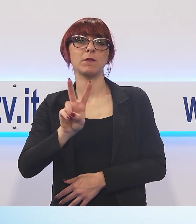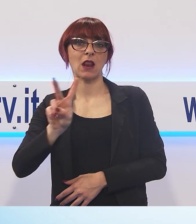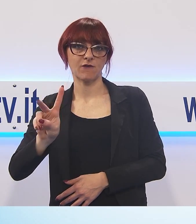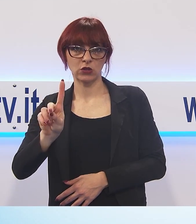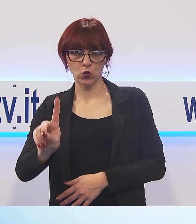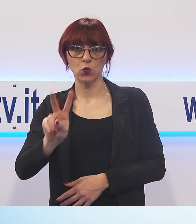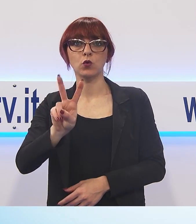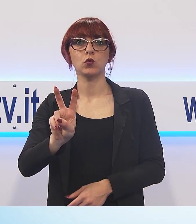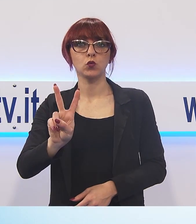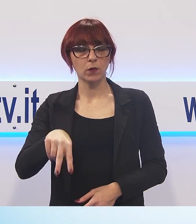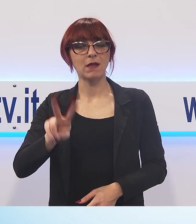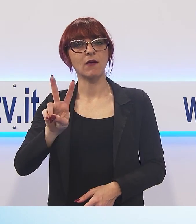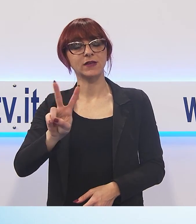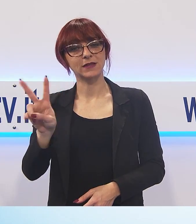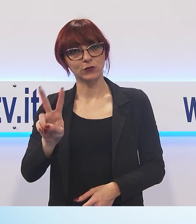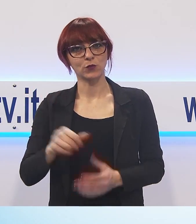il primo novembre.